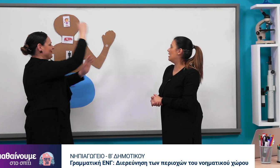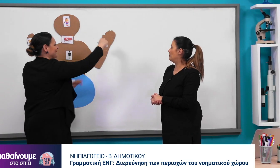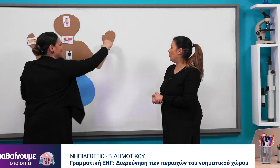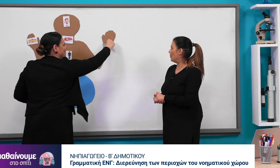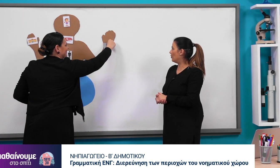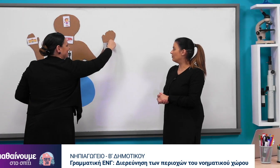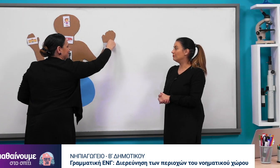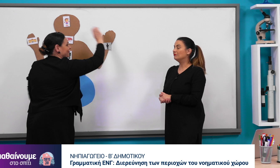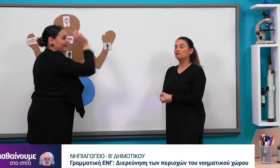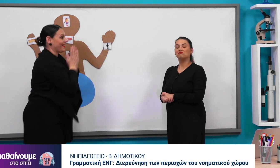κάρπο.